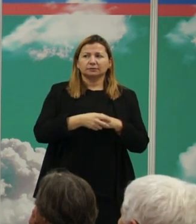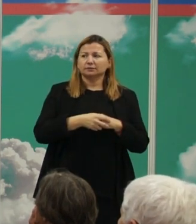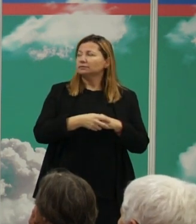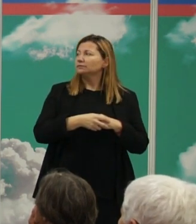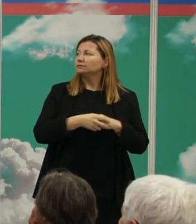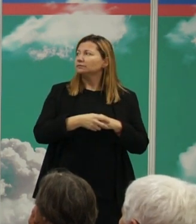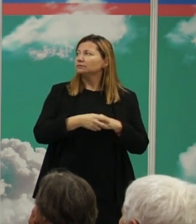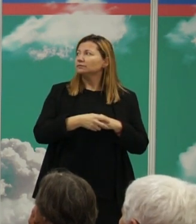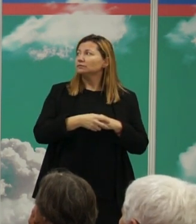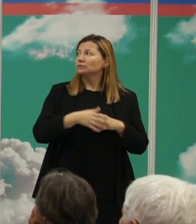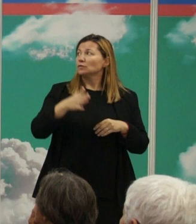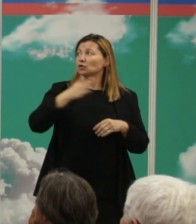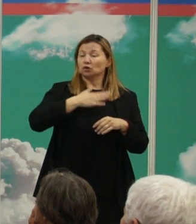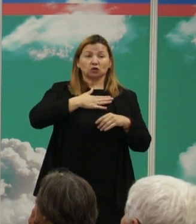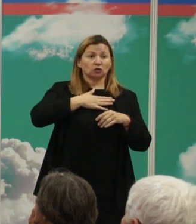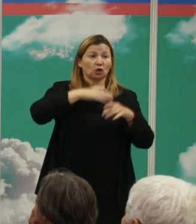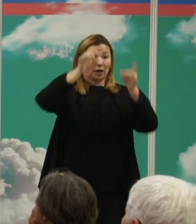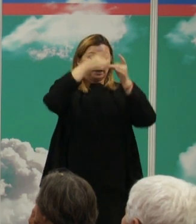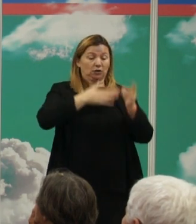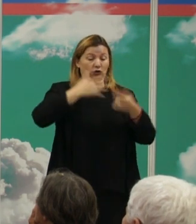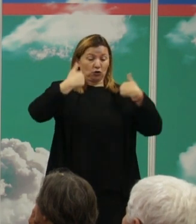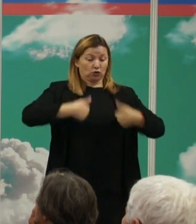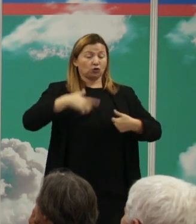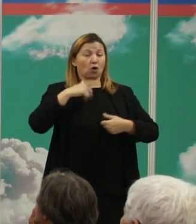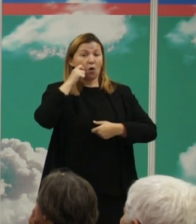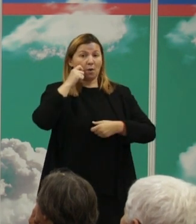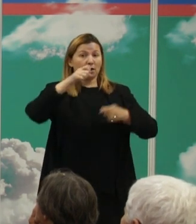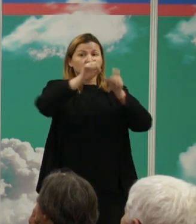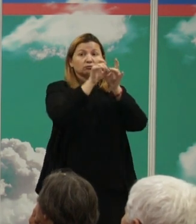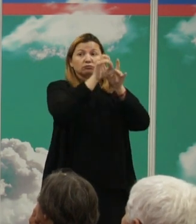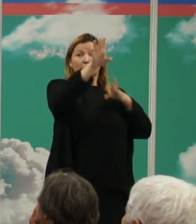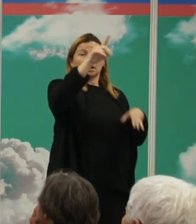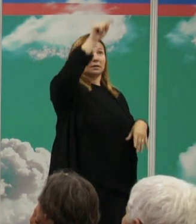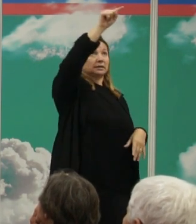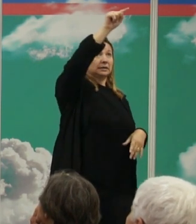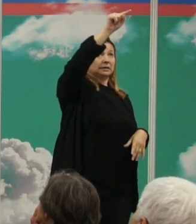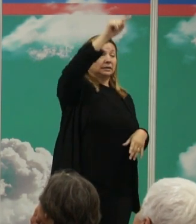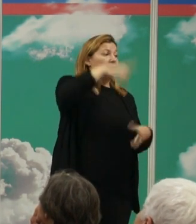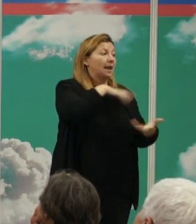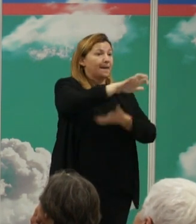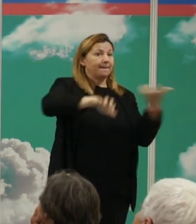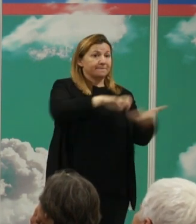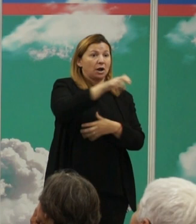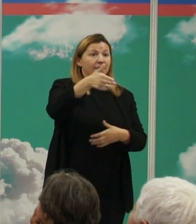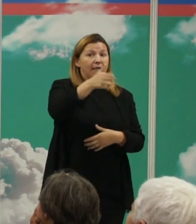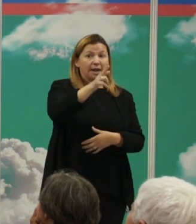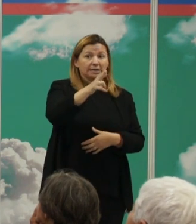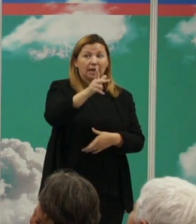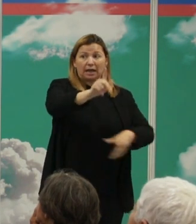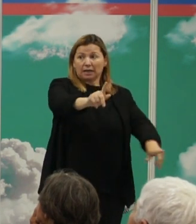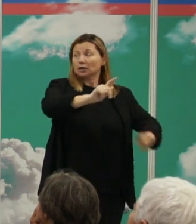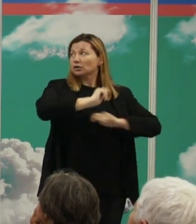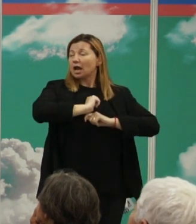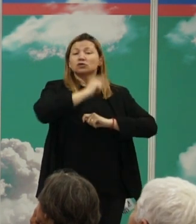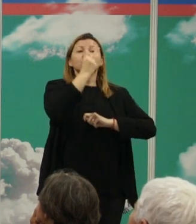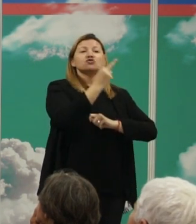que nosotros por estar aquí el nivel de violencia letal que teóricamente nos corresponde es